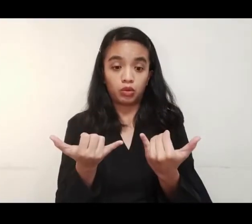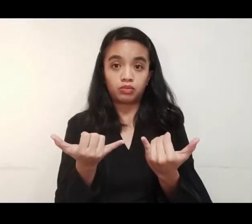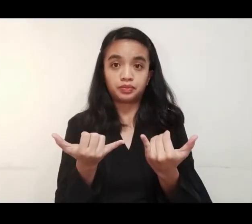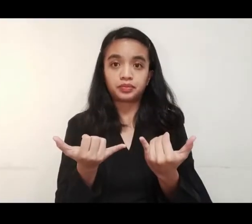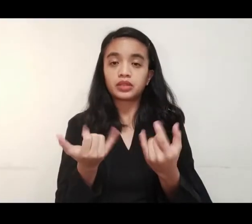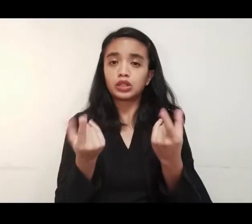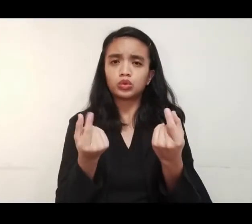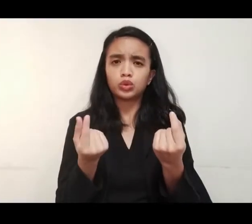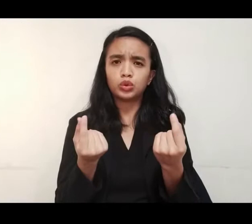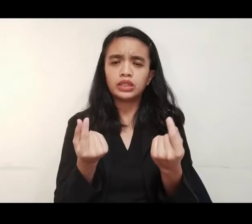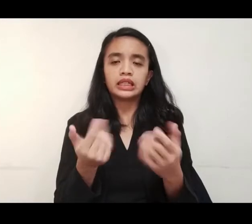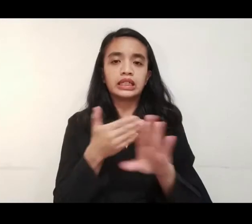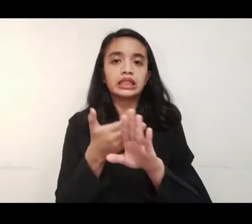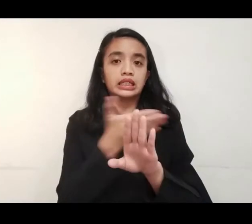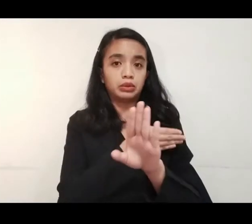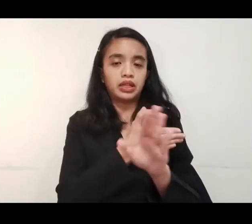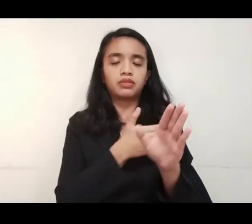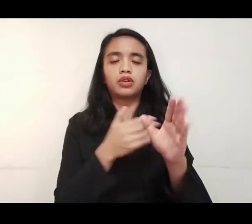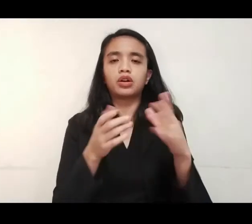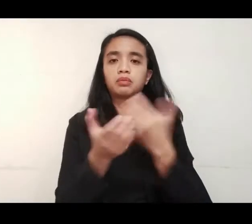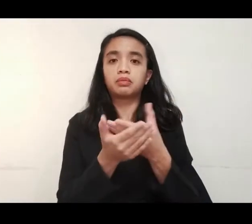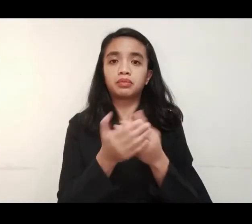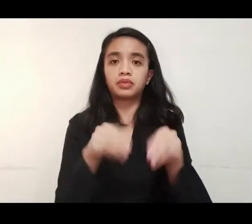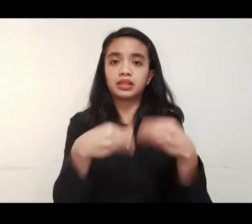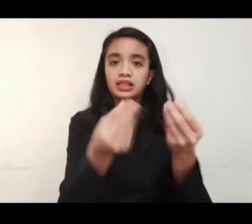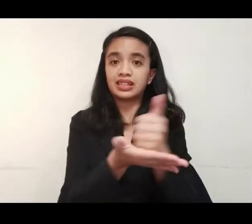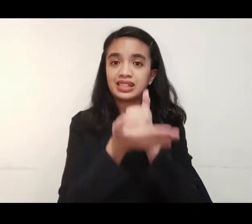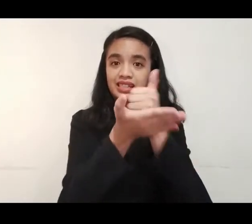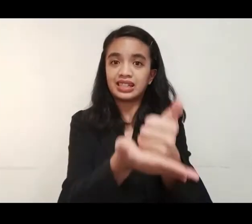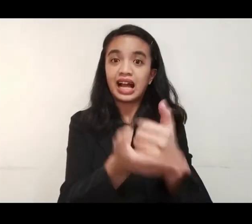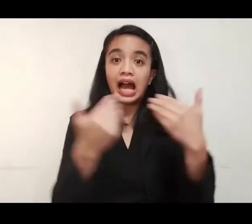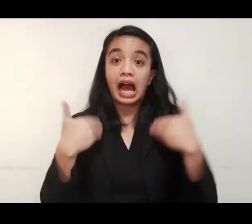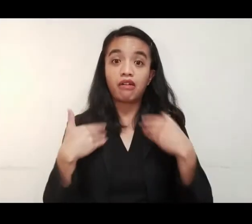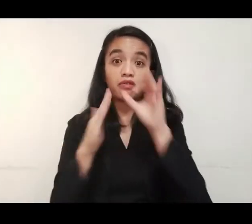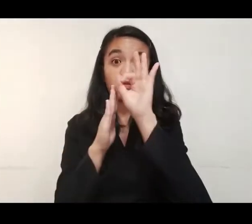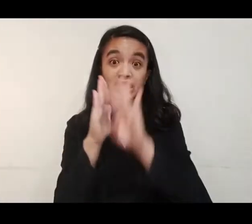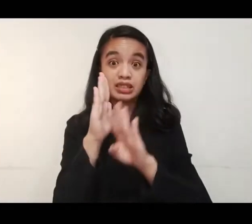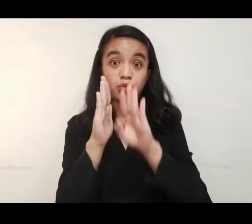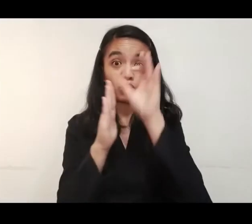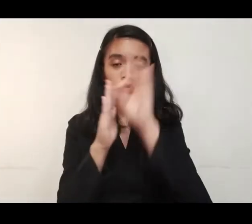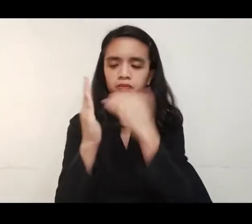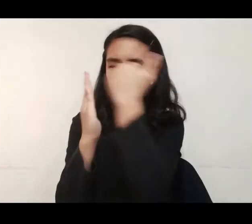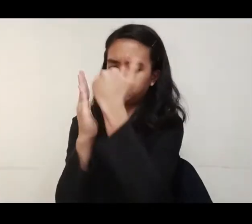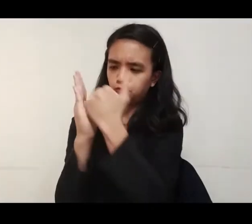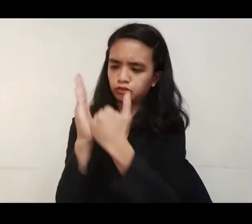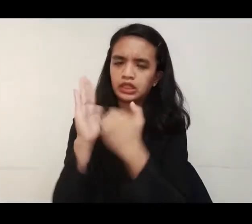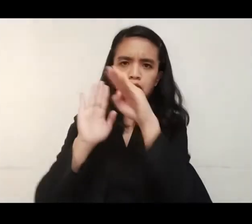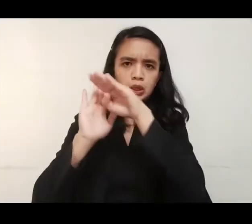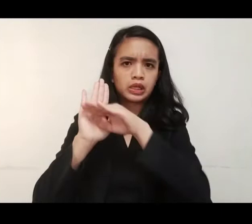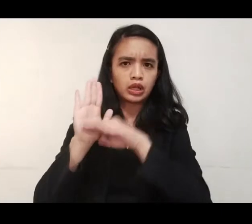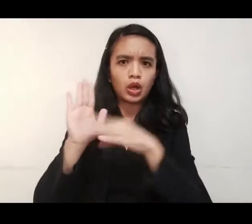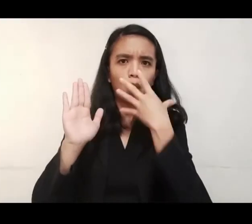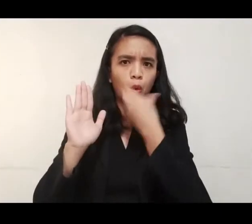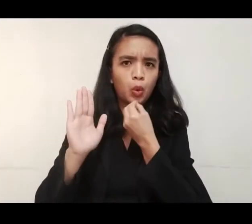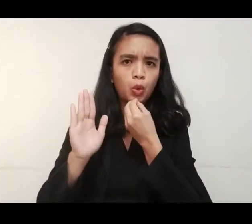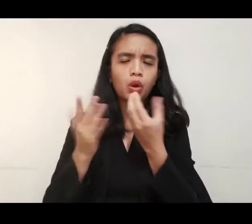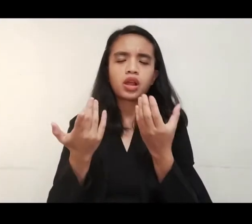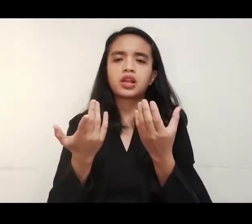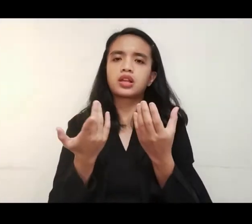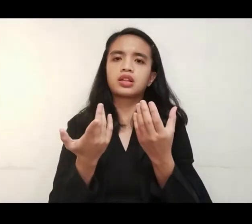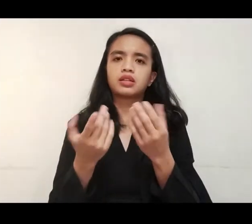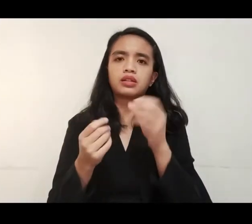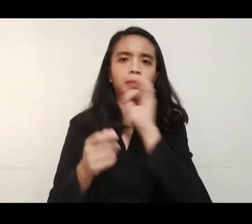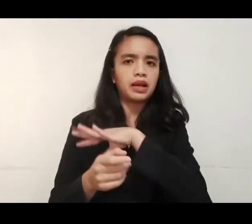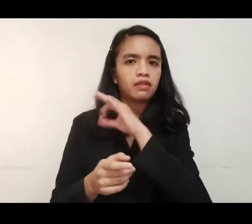ayuda ngayong araw, nakalathala na sa mismong Facebook account ng Mangaldan LGU ang listahan ng mga benepisyaryo ng